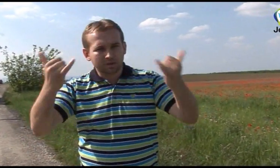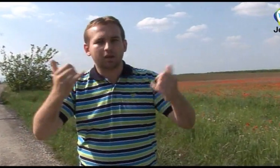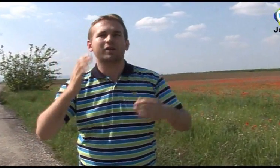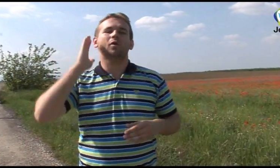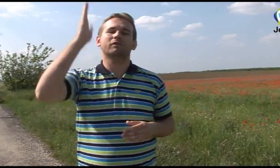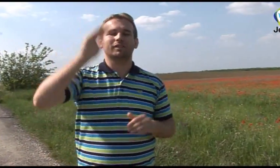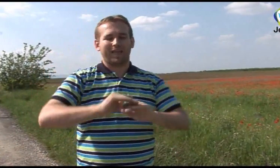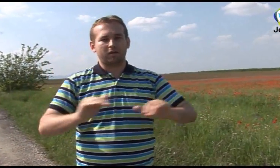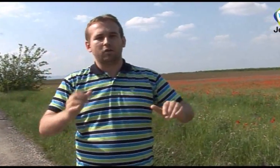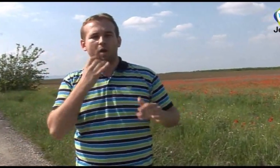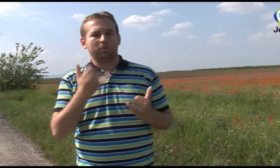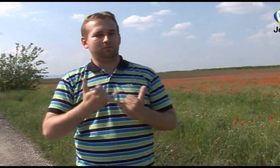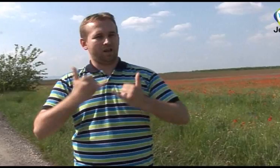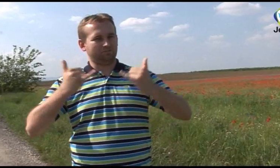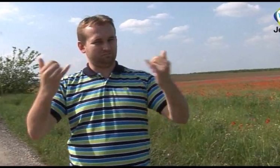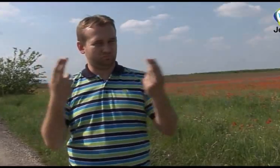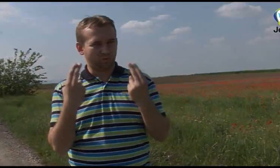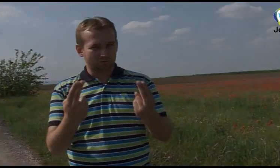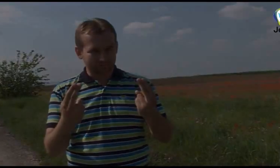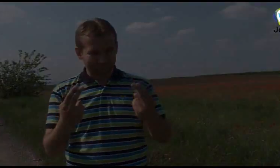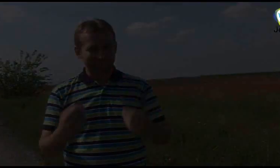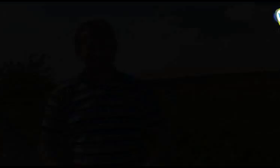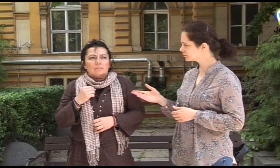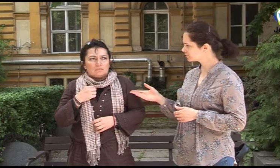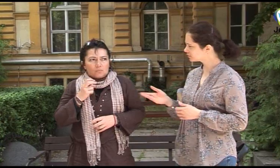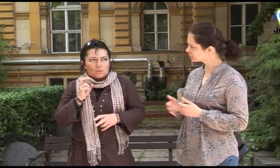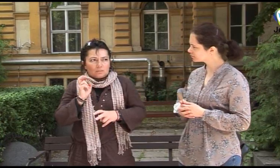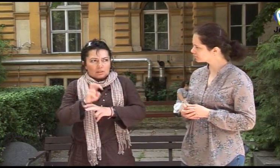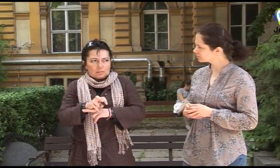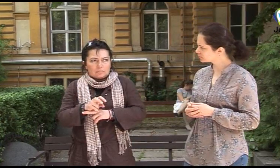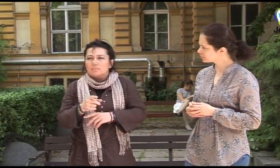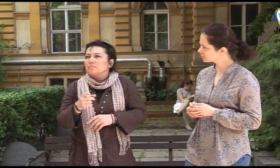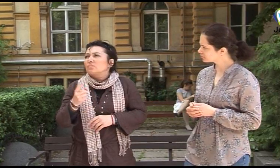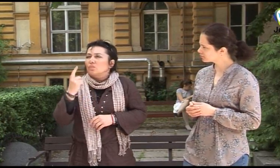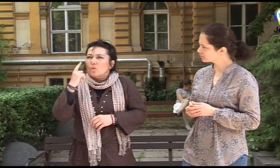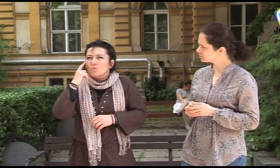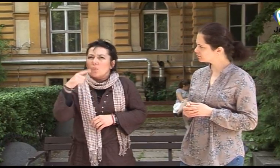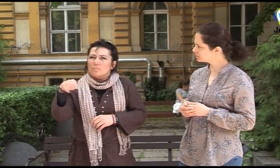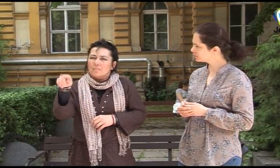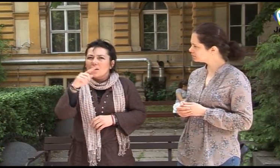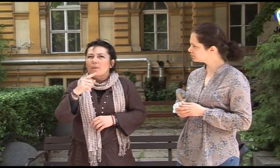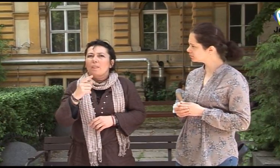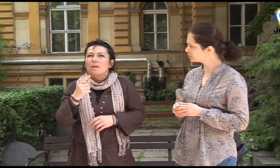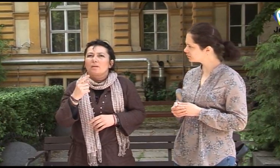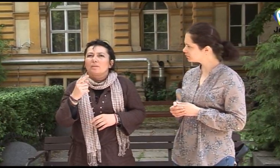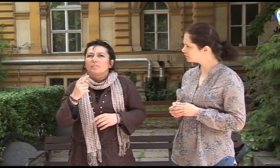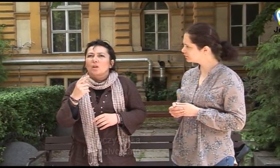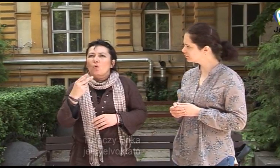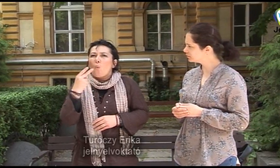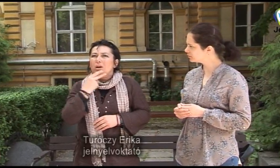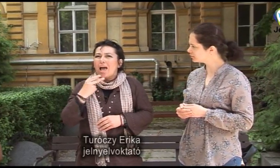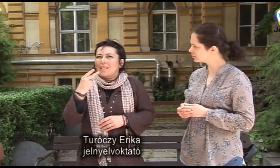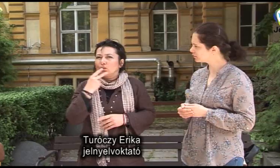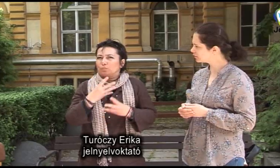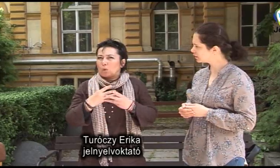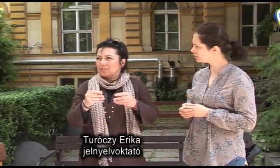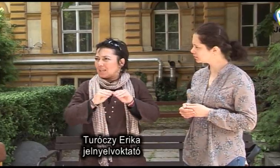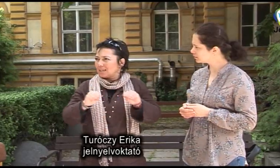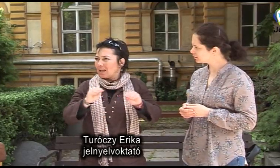segítséget jelentett volna számukra tanéveik alatt? Szeretnék még hozzászólni, gondolom, az orális